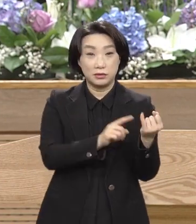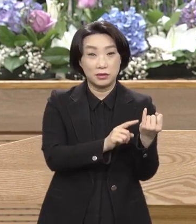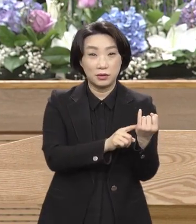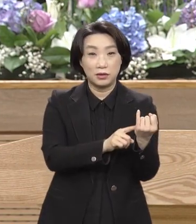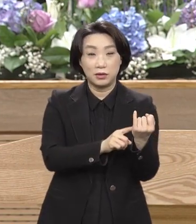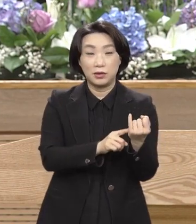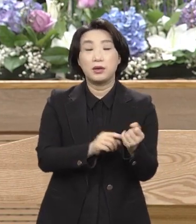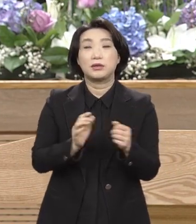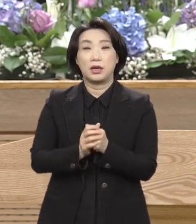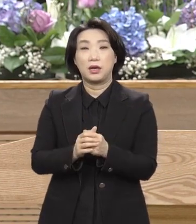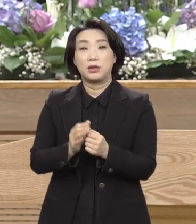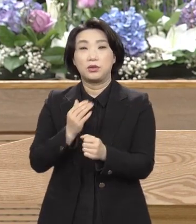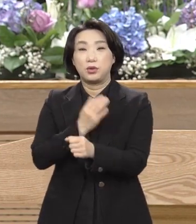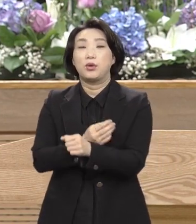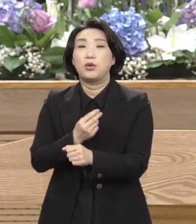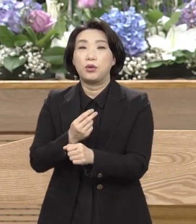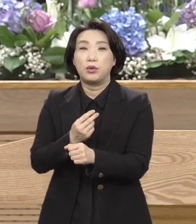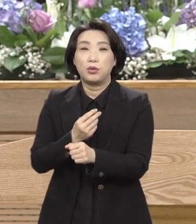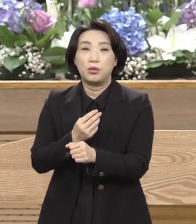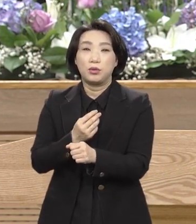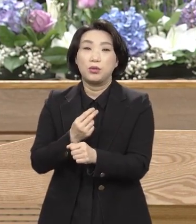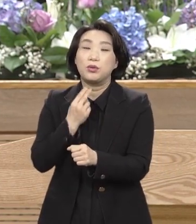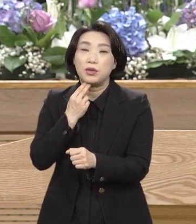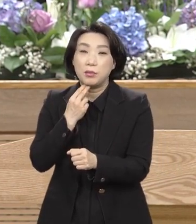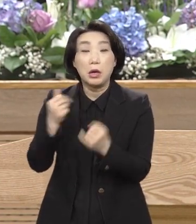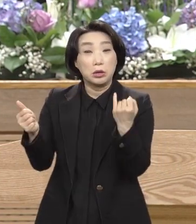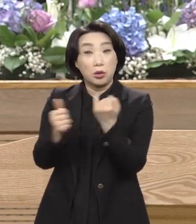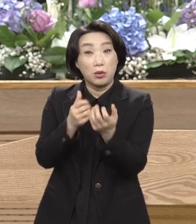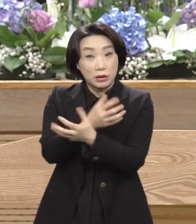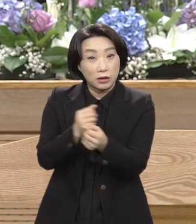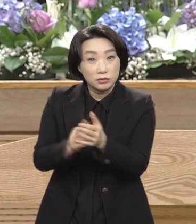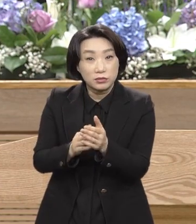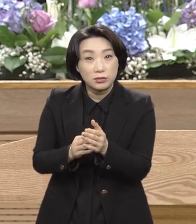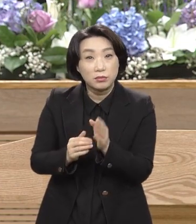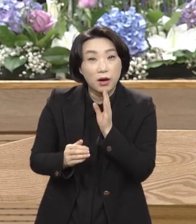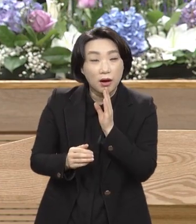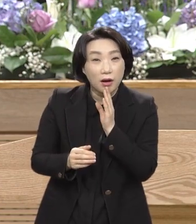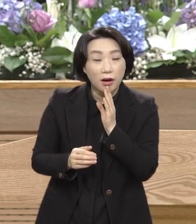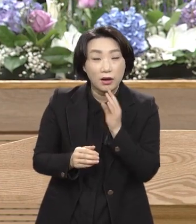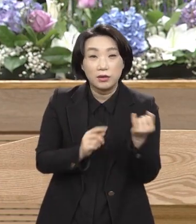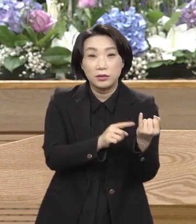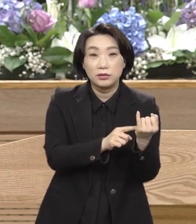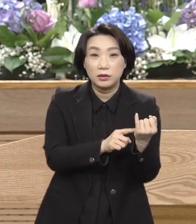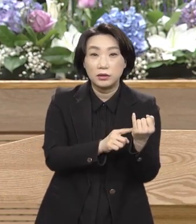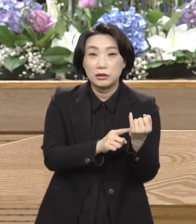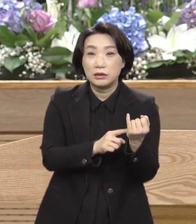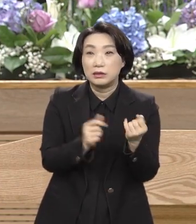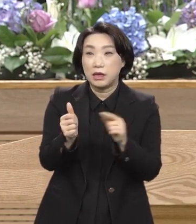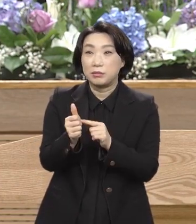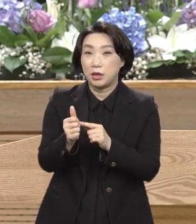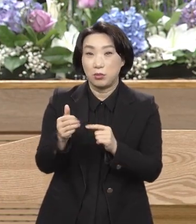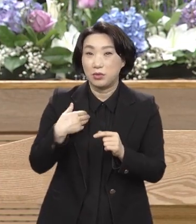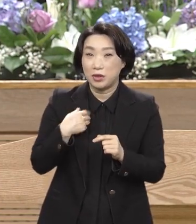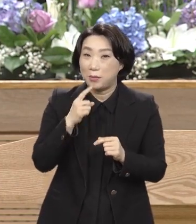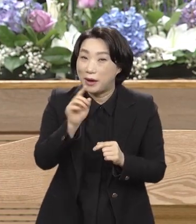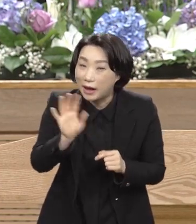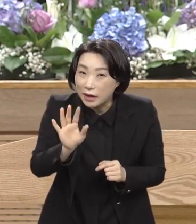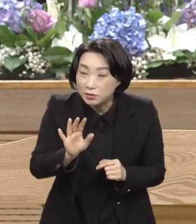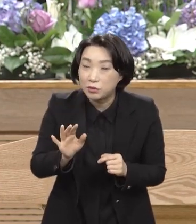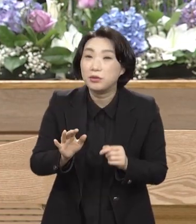사내를 몰라. 다 아는데. 남자를 다 아는데. 이렇게 상식적으로 안다는 것이 아니라 내가 사내를